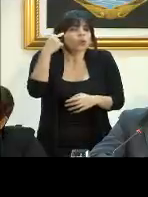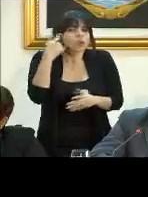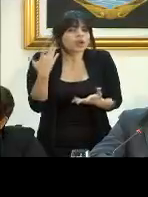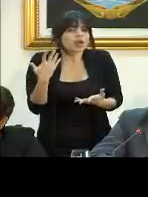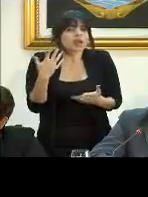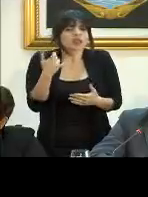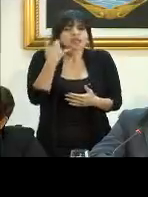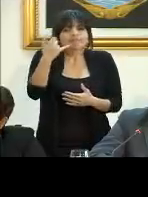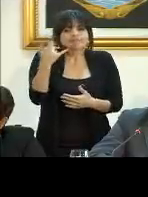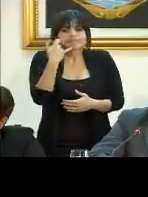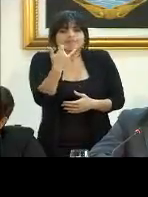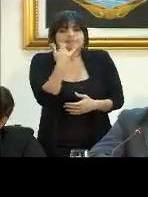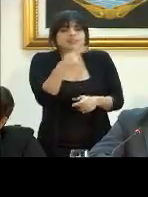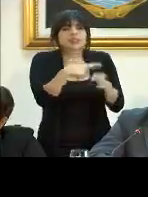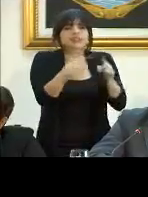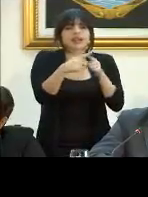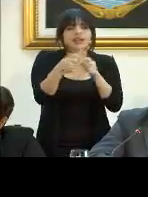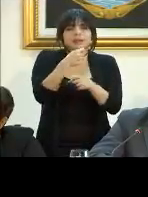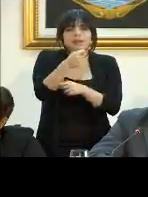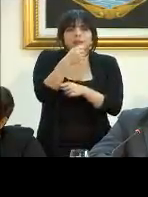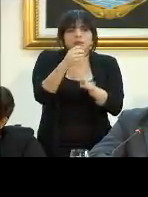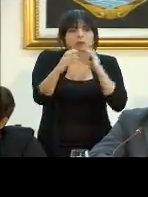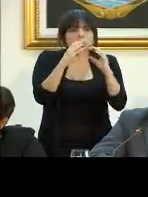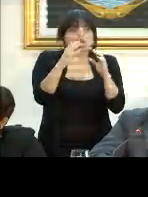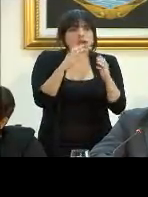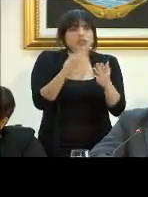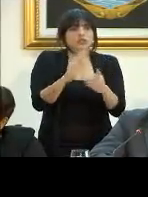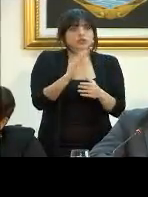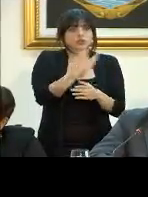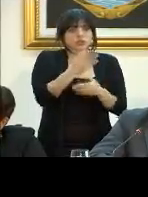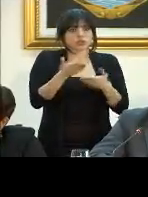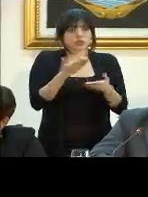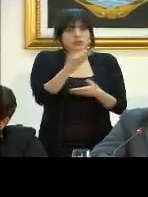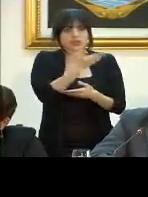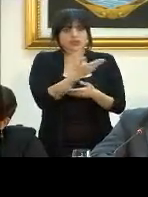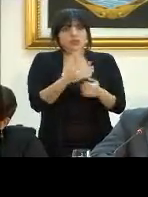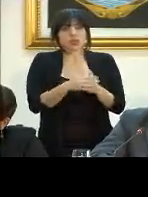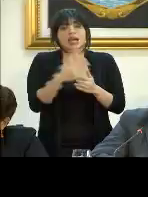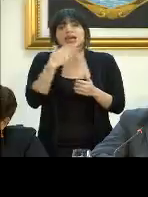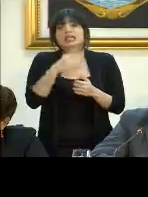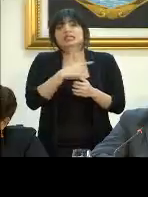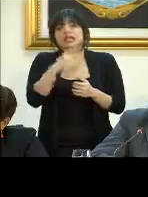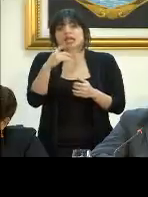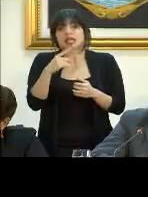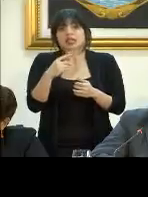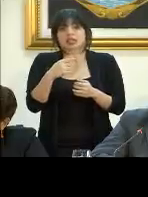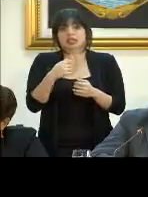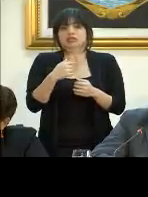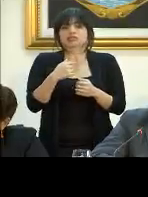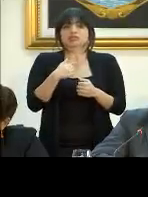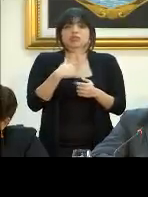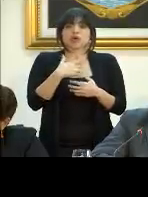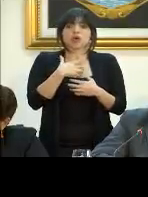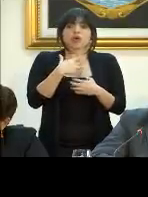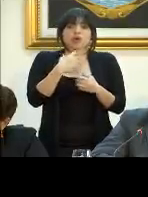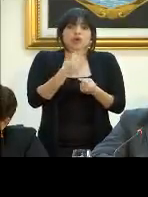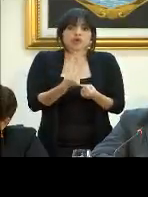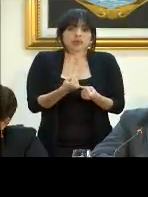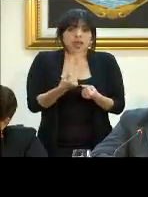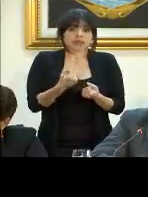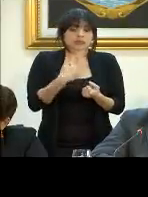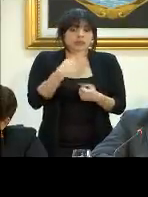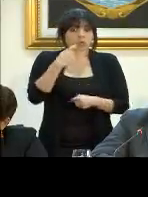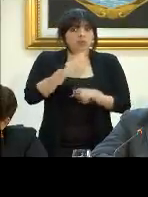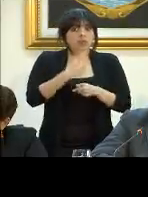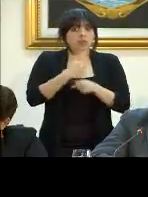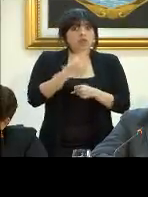llamar a diferentes medios de comunicación? En el caso de su servidora, gracias a Dios gozo de la confianza, tengo un